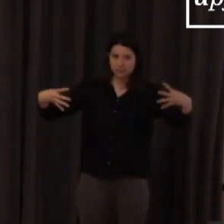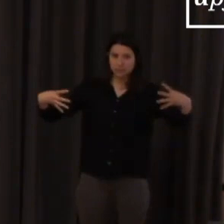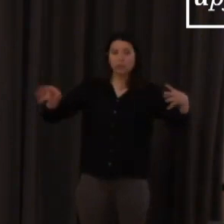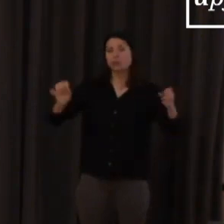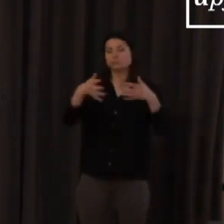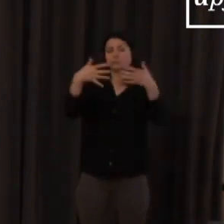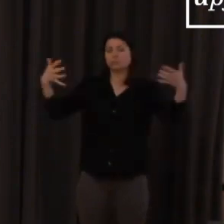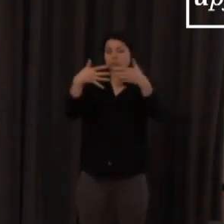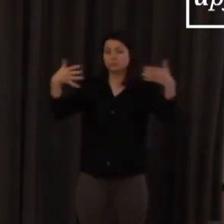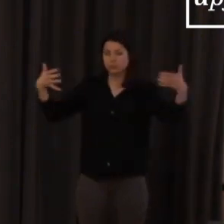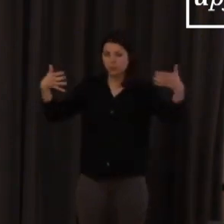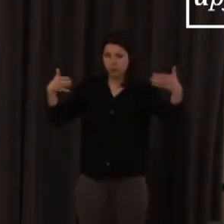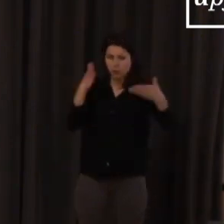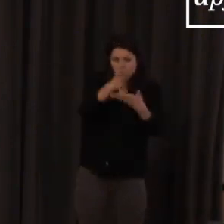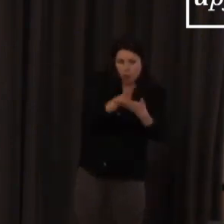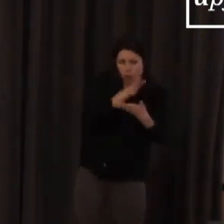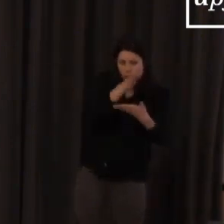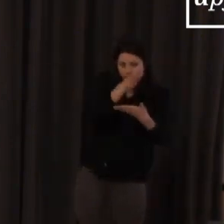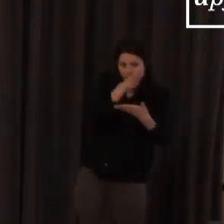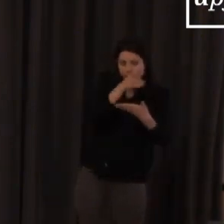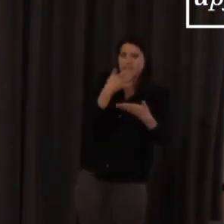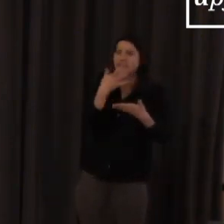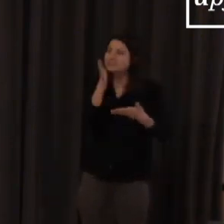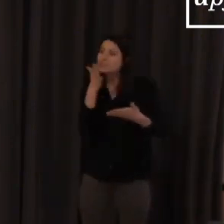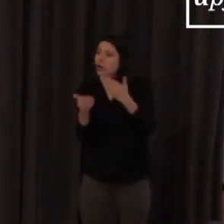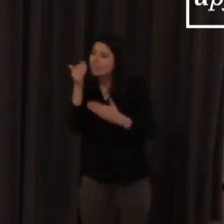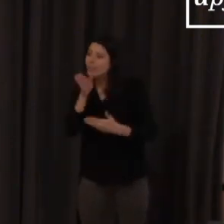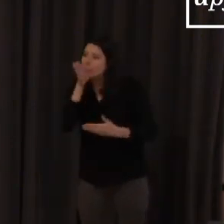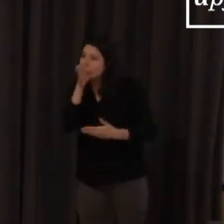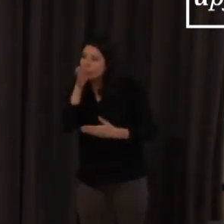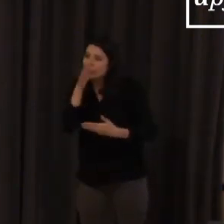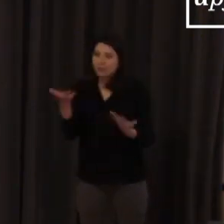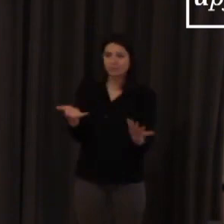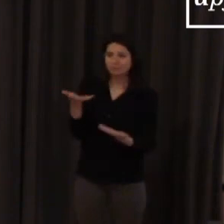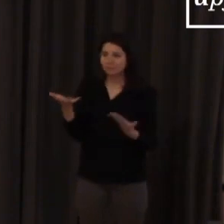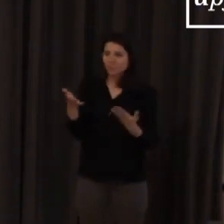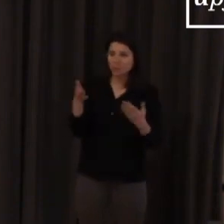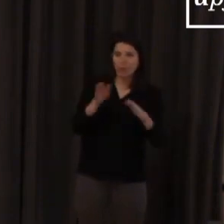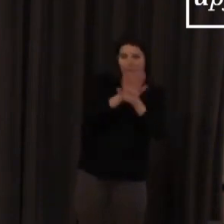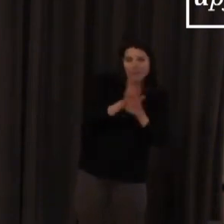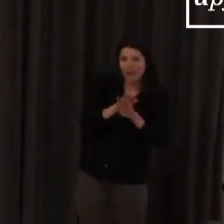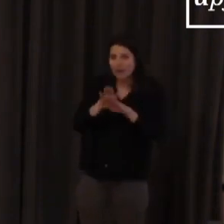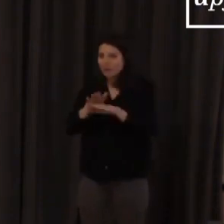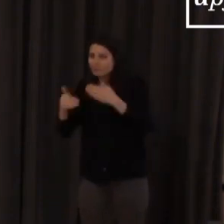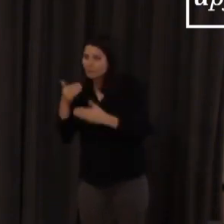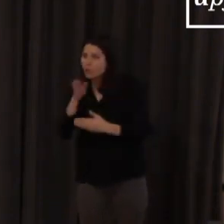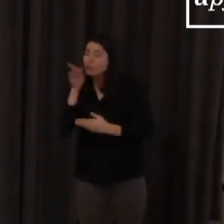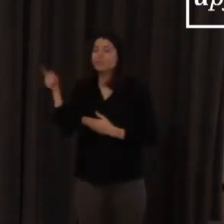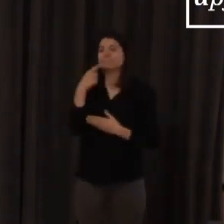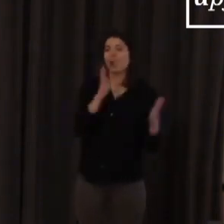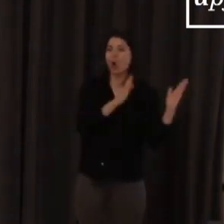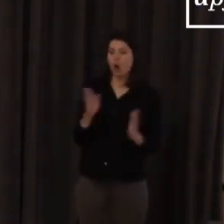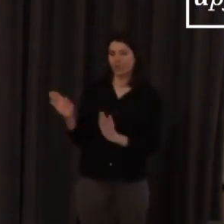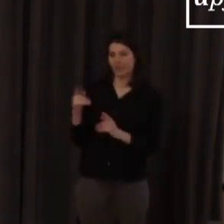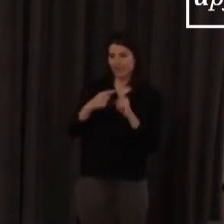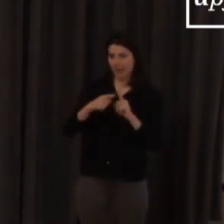espacio dónde empieza la configuración dónde gracias al orden al estricto orden que siempre se ha de cumplir de